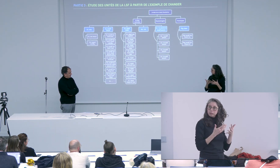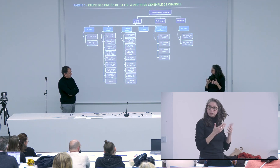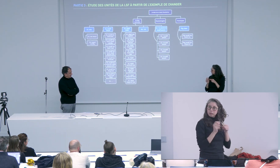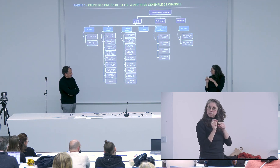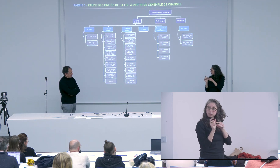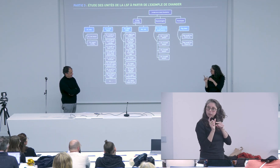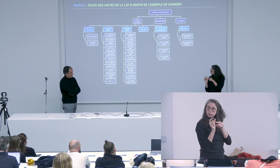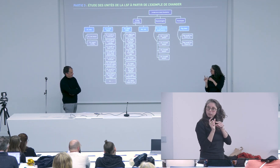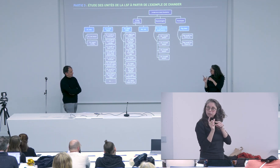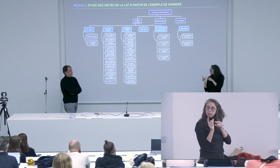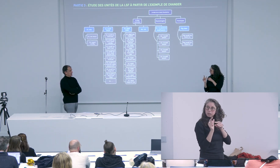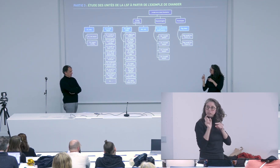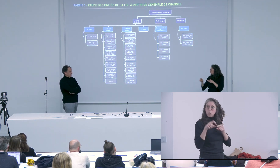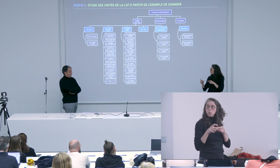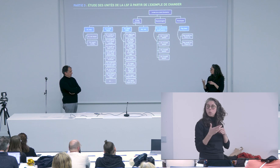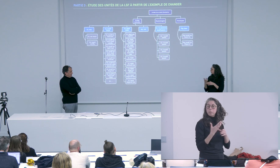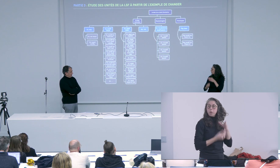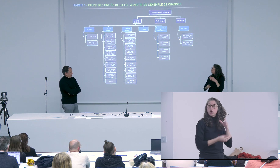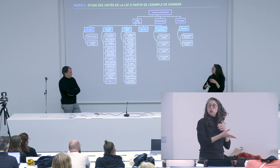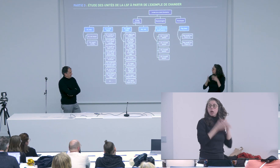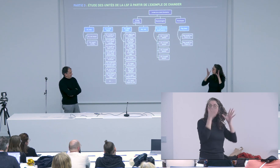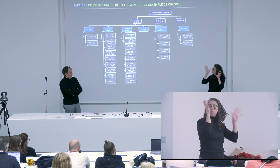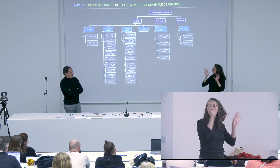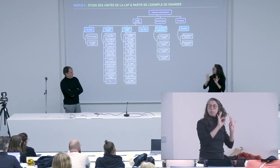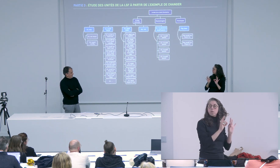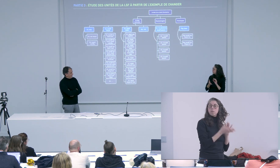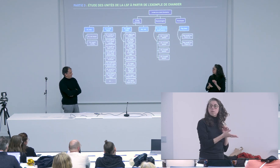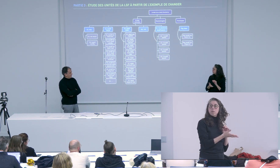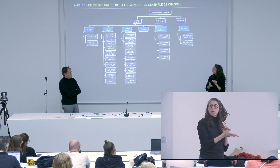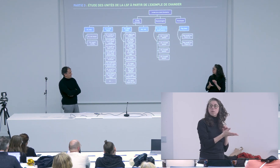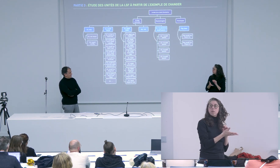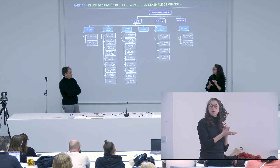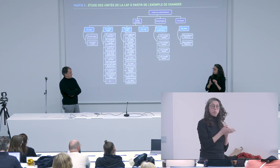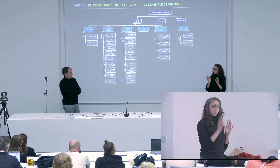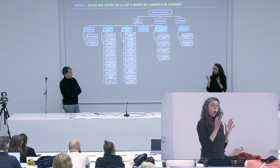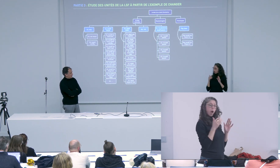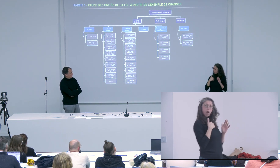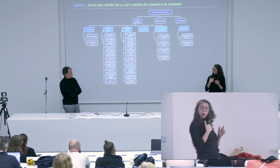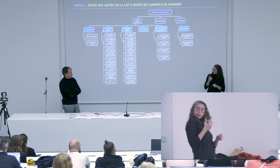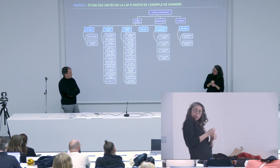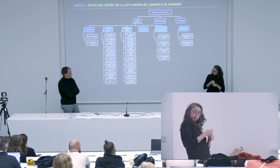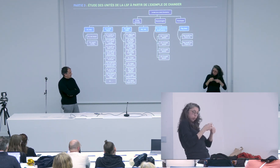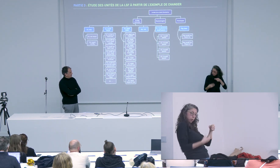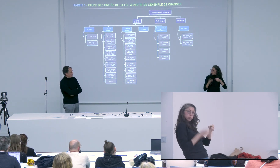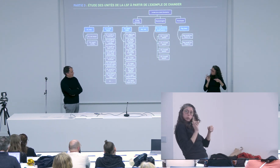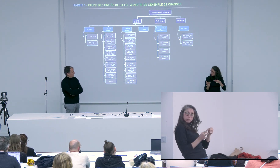on ne sait pas comment annoter ça il faudrait des données mathématiques et dans Élan on n'a pas accès à ces informations